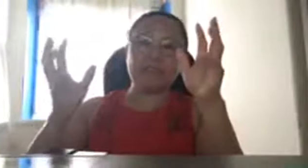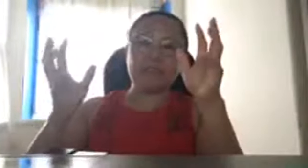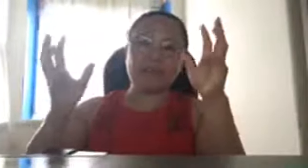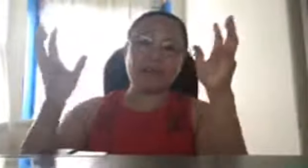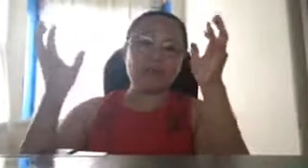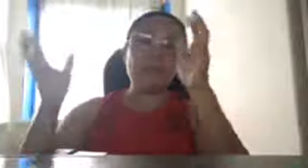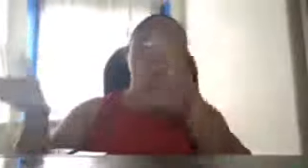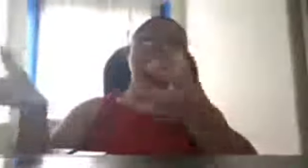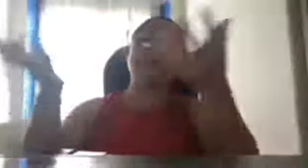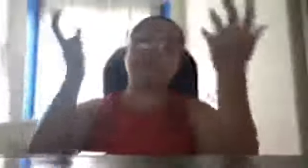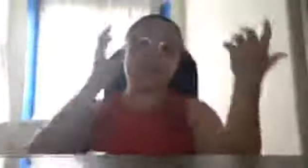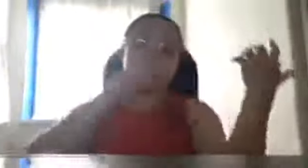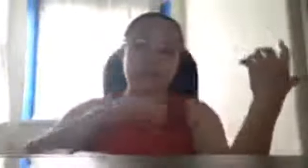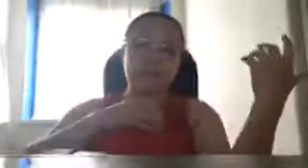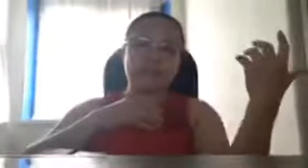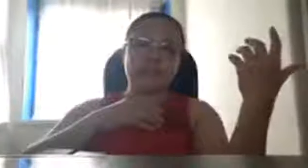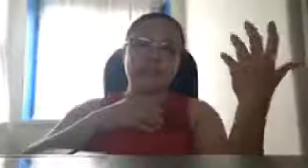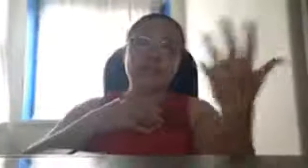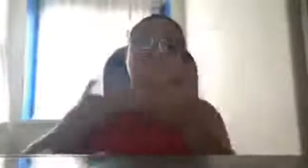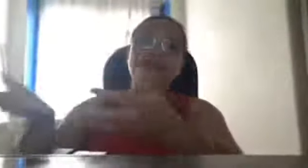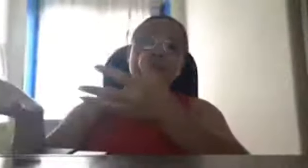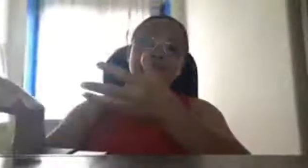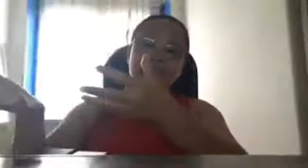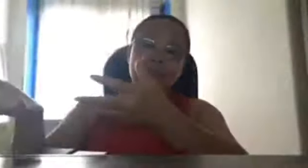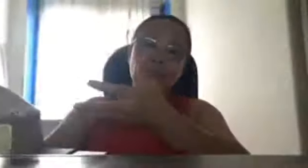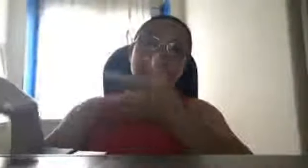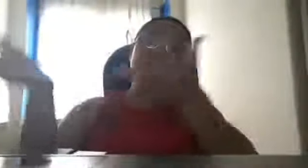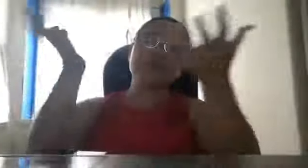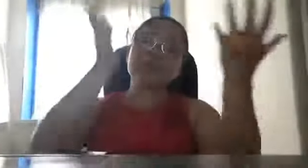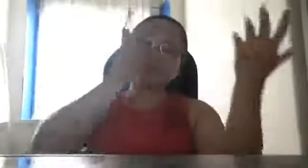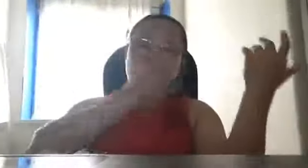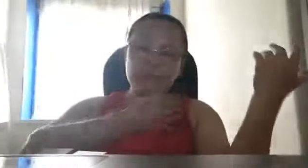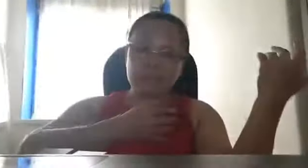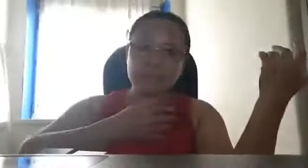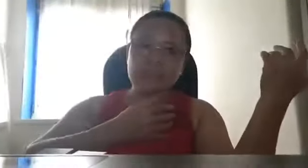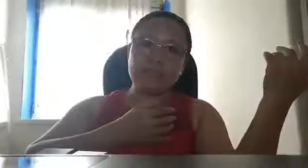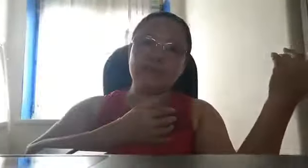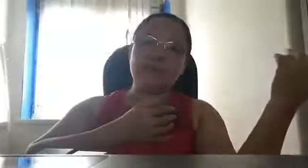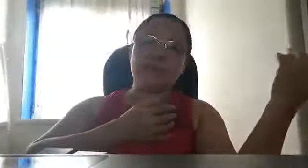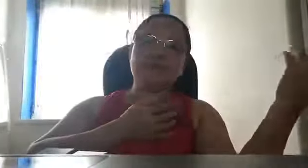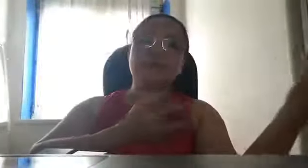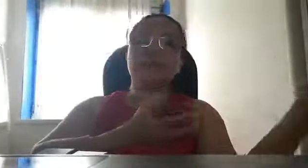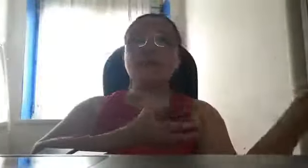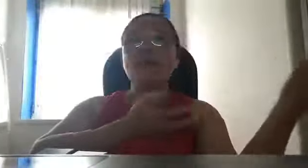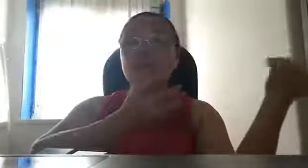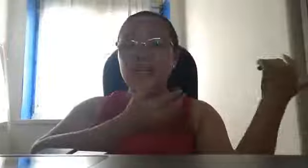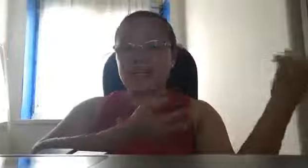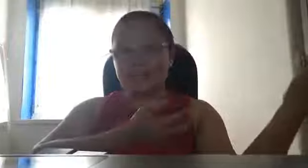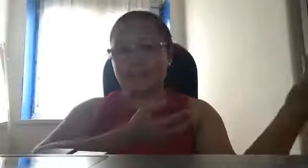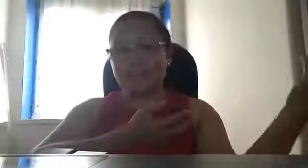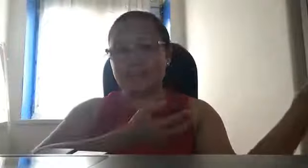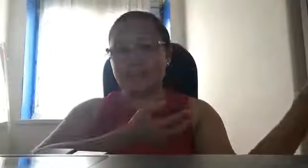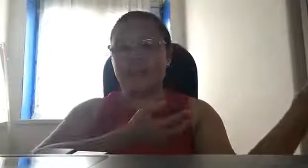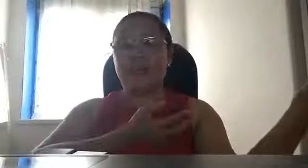pag lumabas na naman yan ang bansa magiging produktibo na naman sila sa ibang bansa mawawala na naman sila